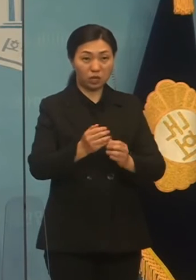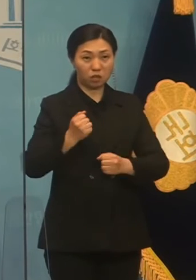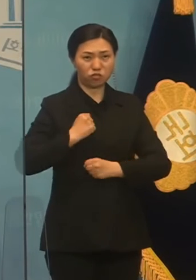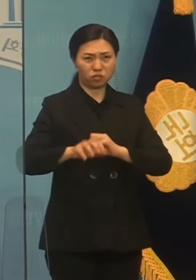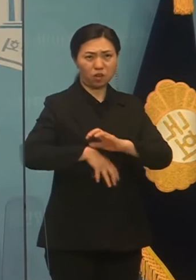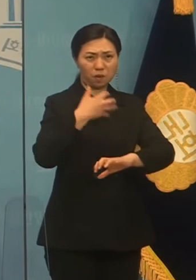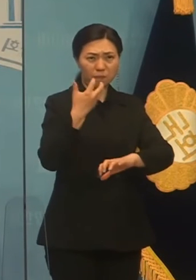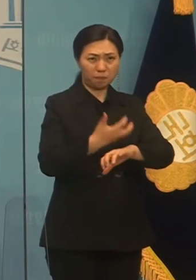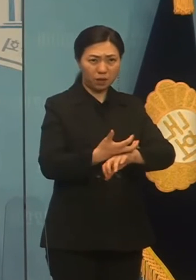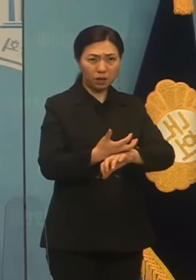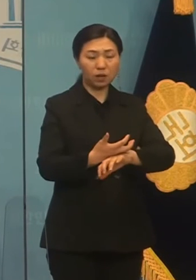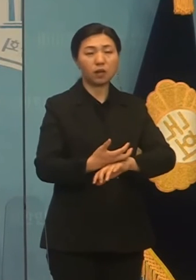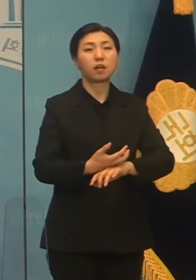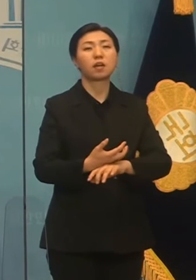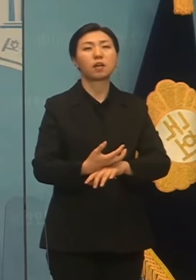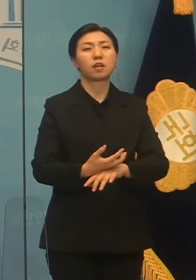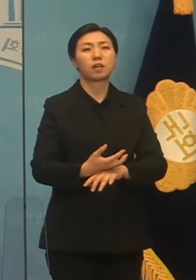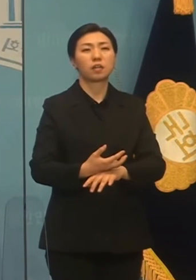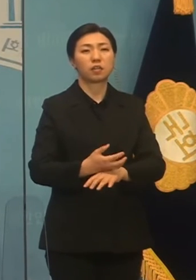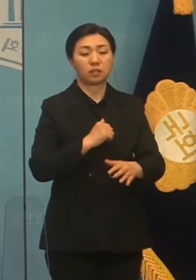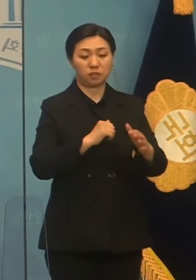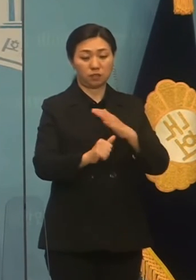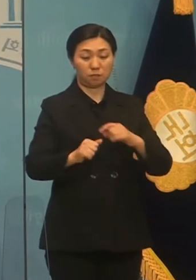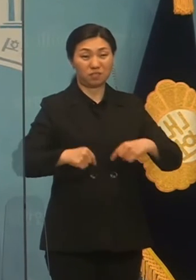아세안 정상회의